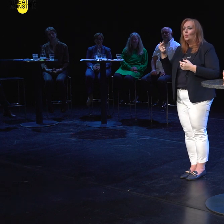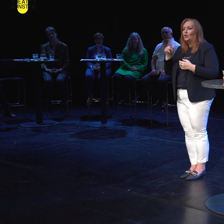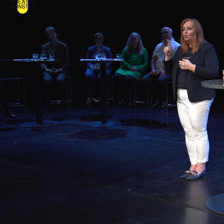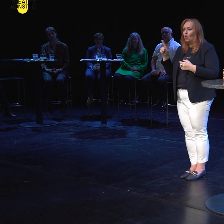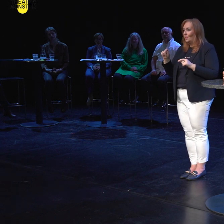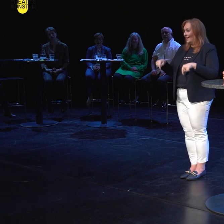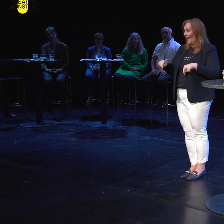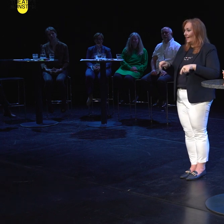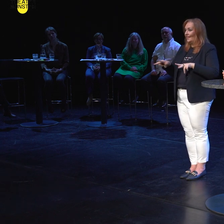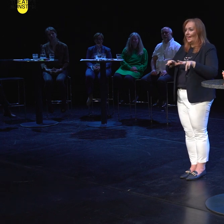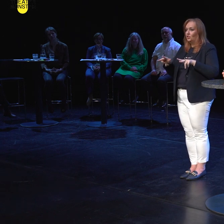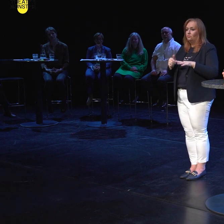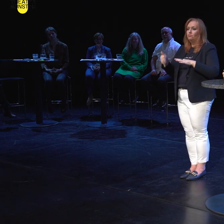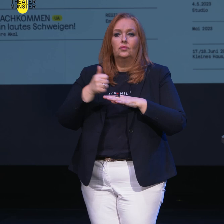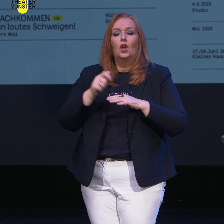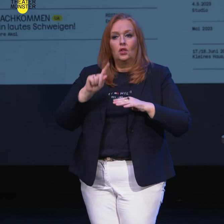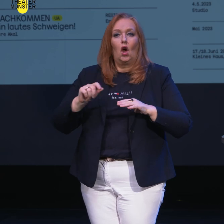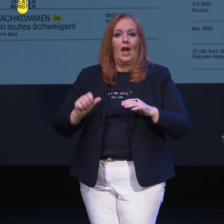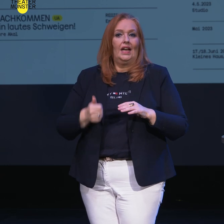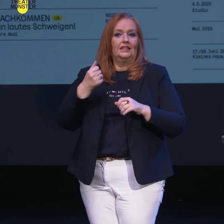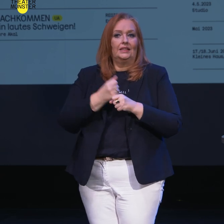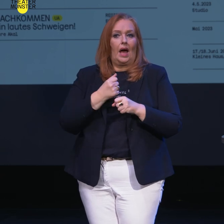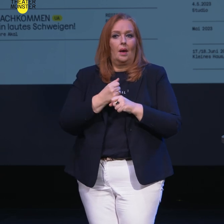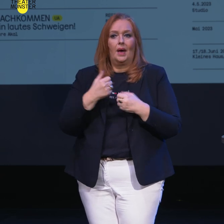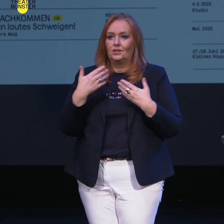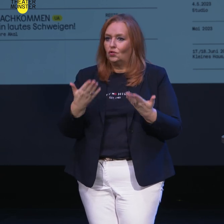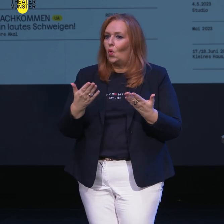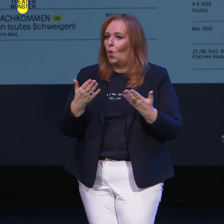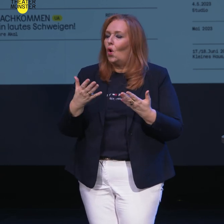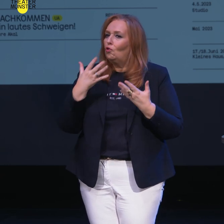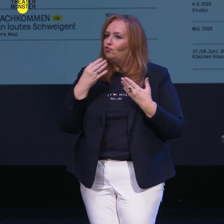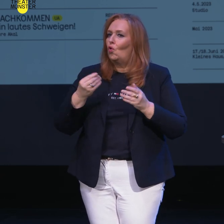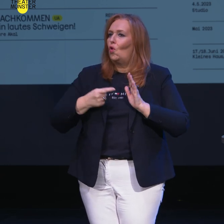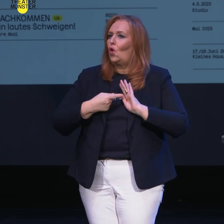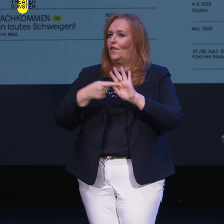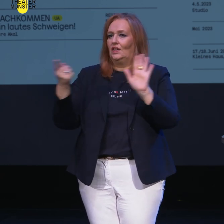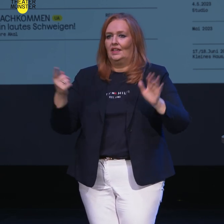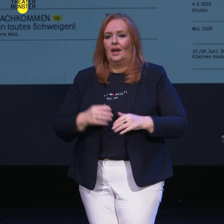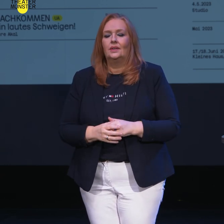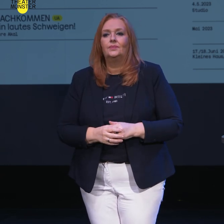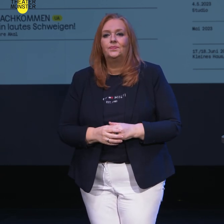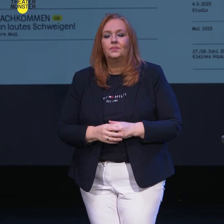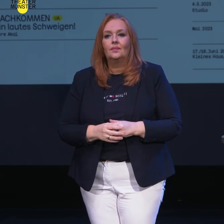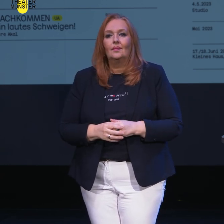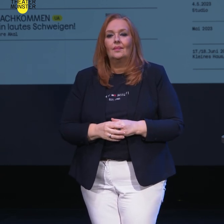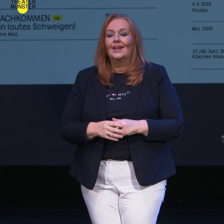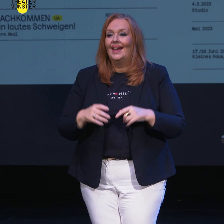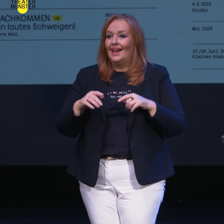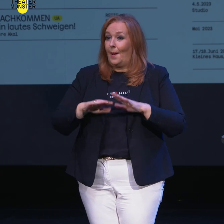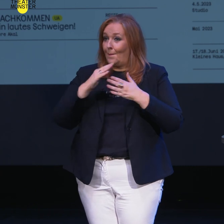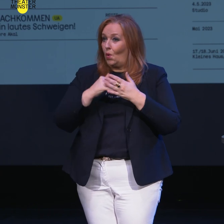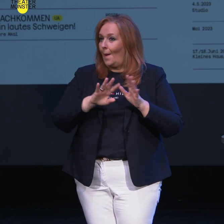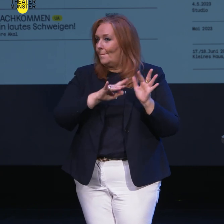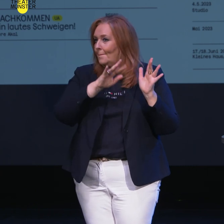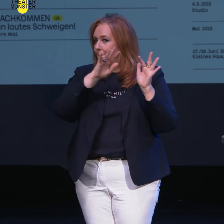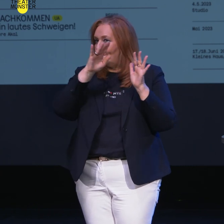als Regieassistent beschäftigt ist und mit ersten Arbeiten schön in die Öffentlichkeit getreten ist. Wir werden das Programm